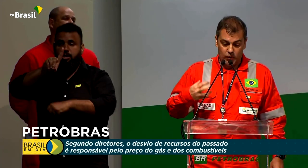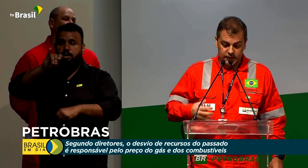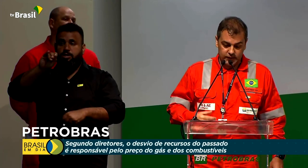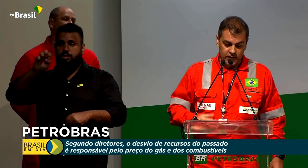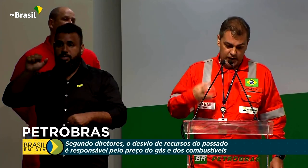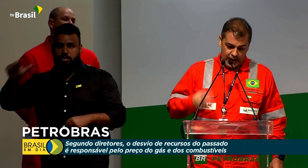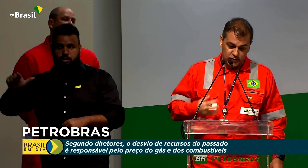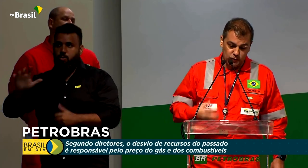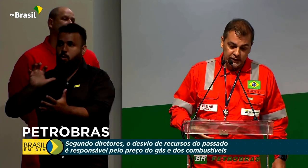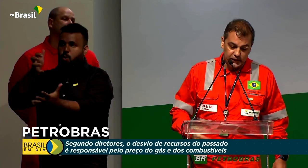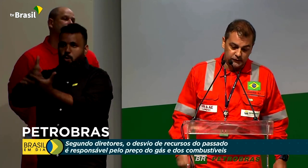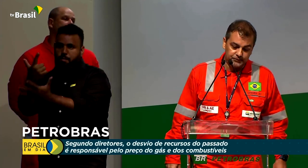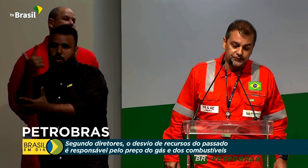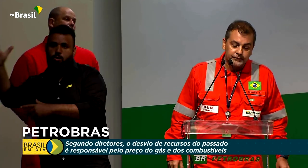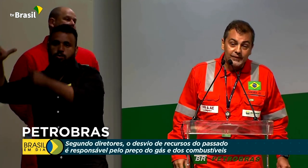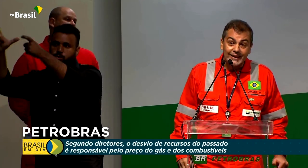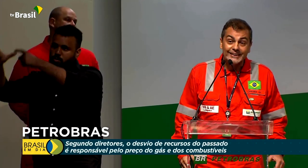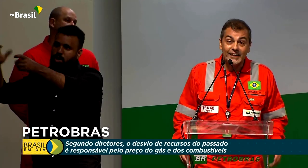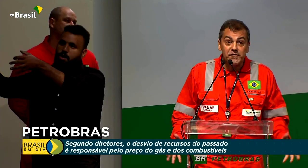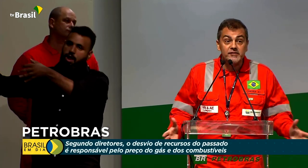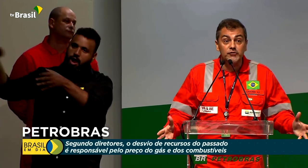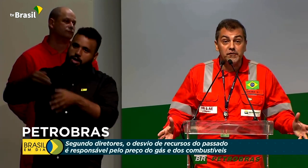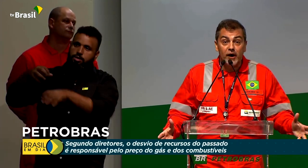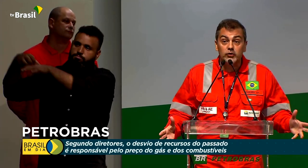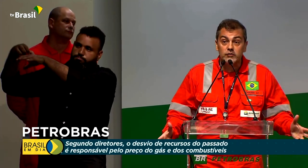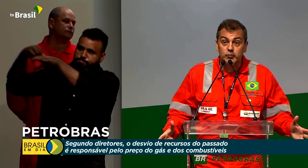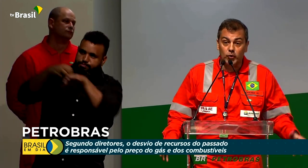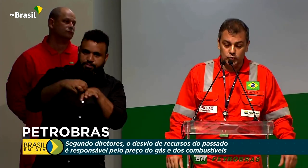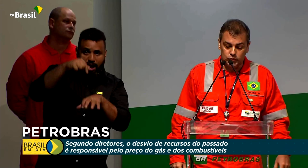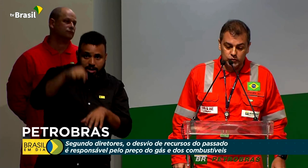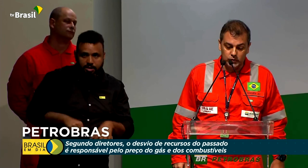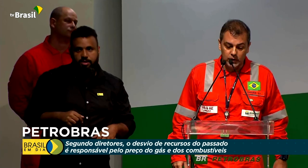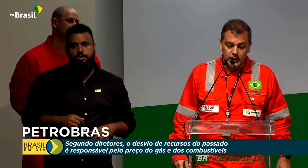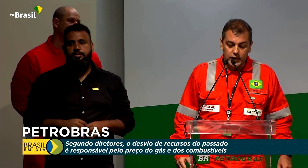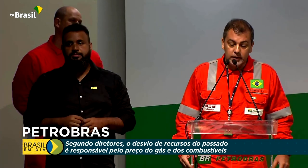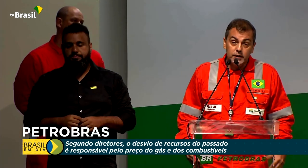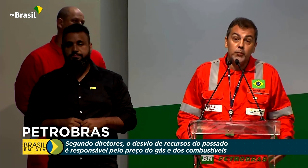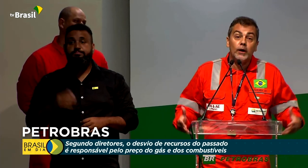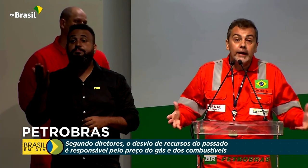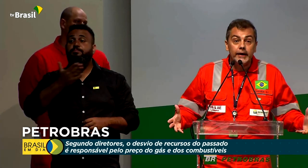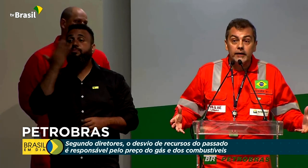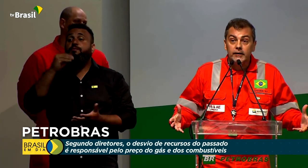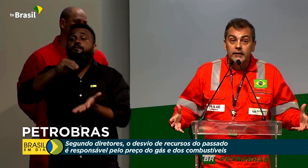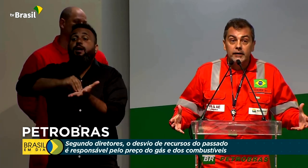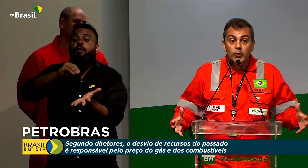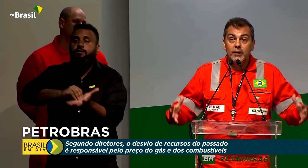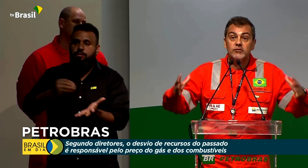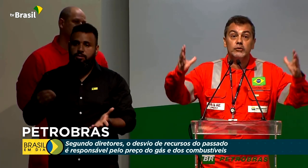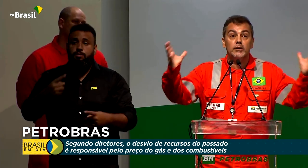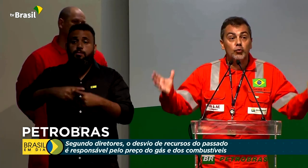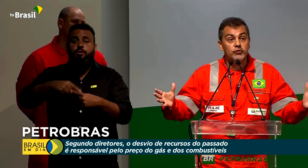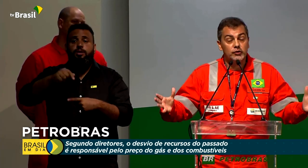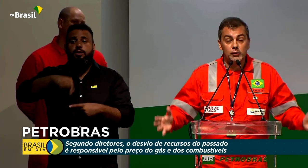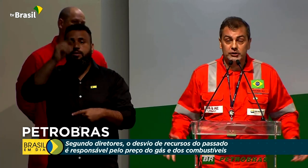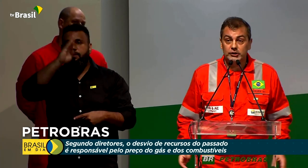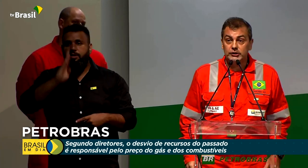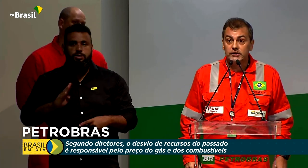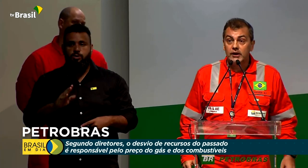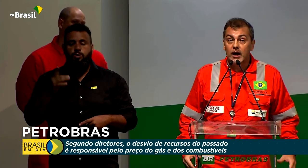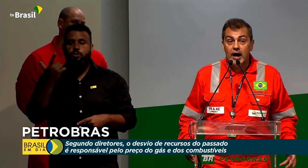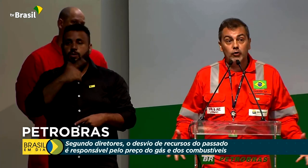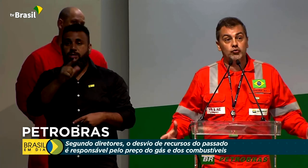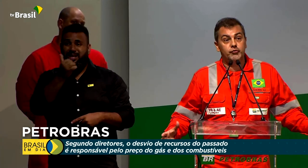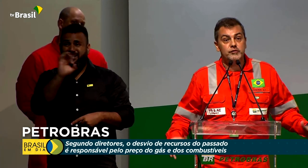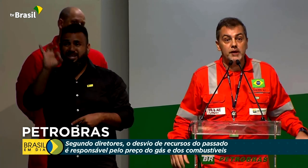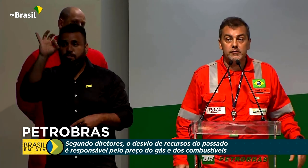importa gasolina. Está fazendo falta esses produtos. E por que o Brasil ainda não conseguiu atingir